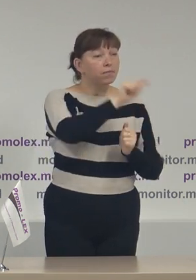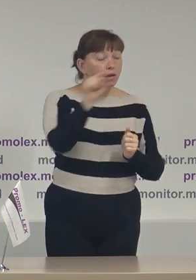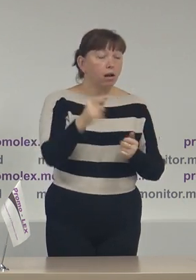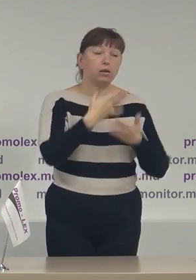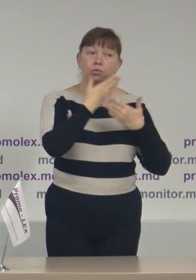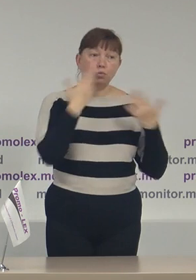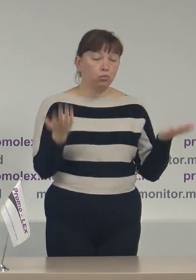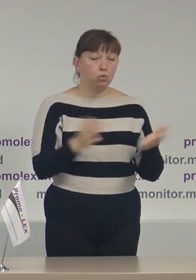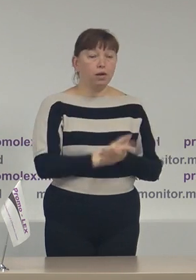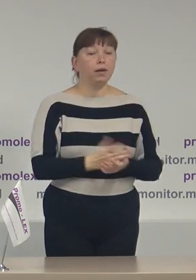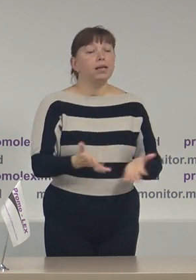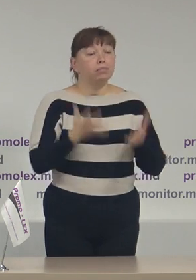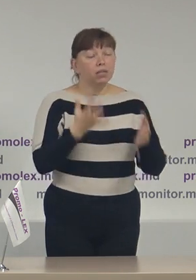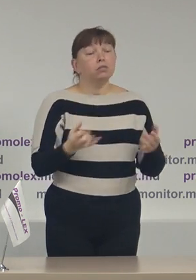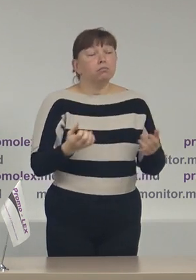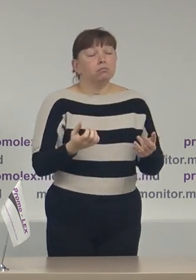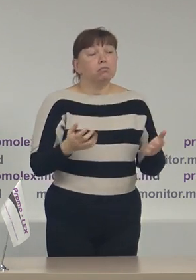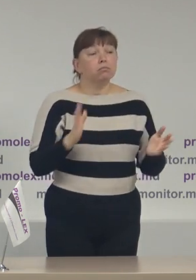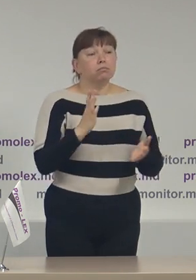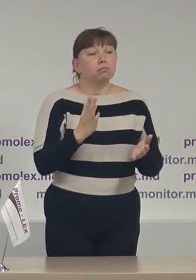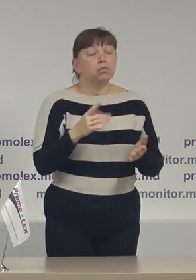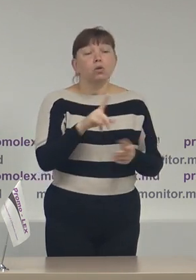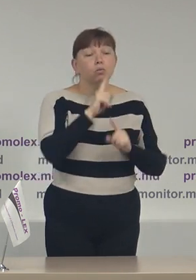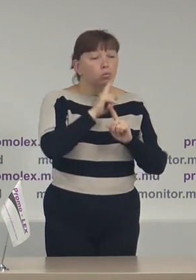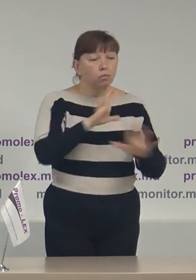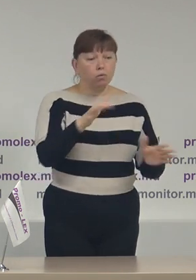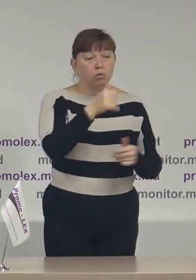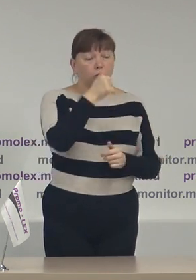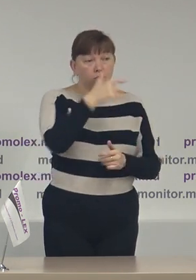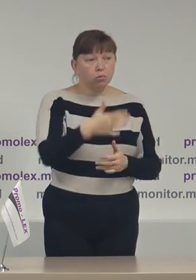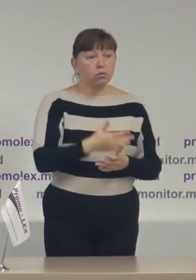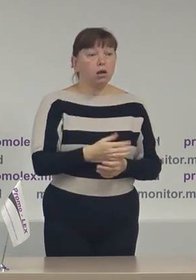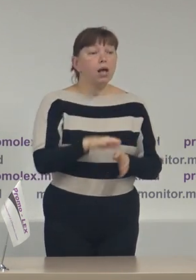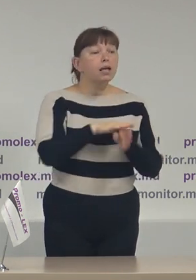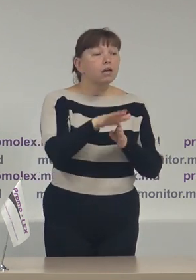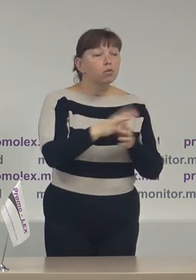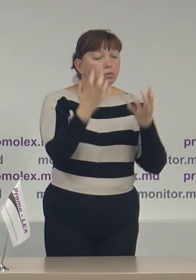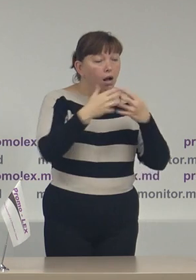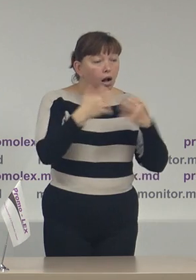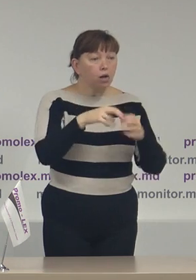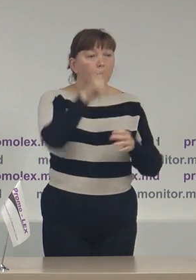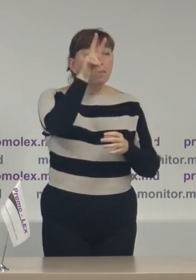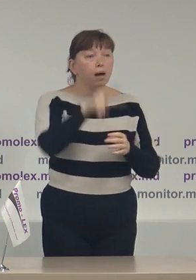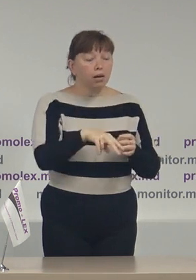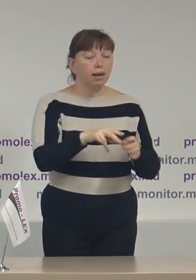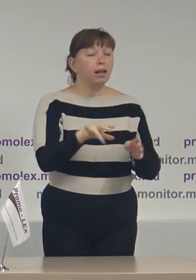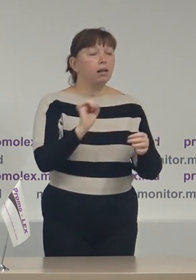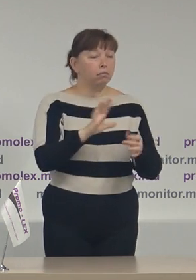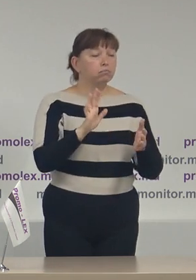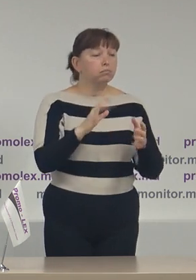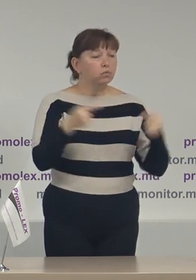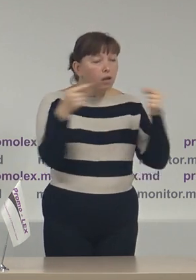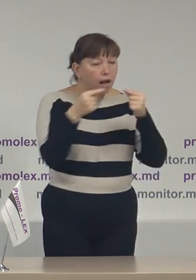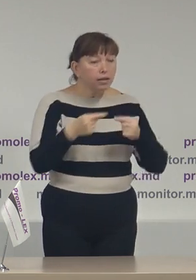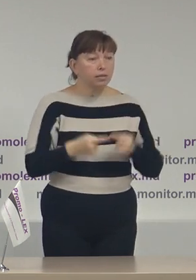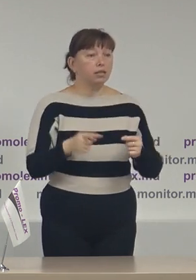respectiv cel mai probabil nu vor putea efectua calcule paralele calitativi în ce ce